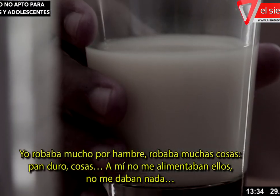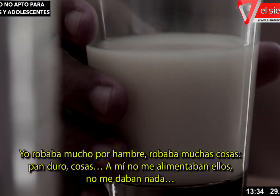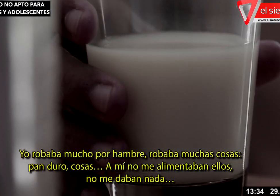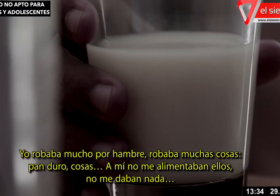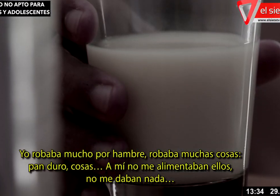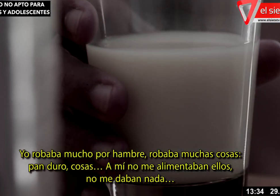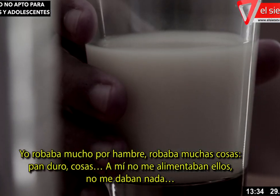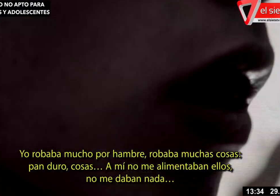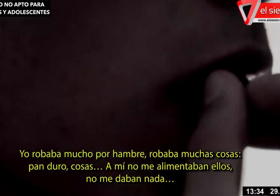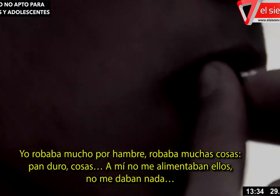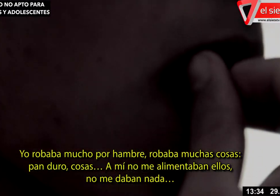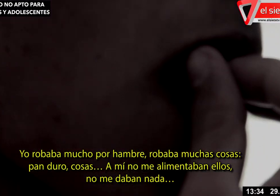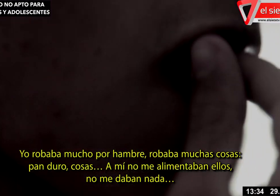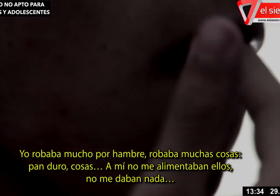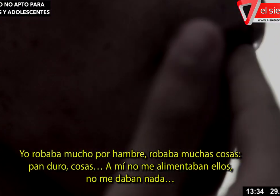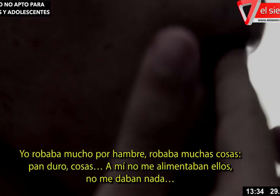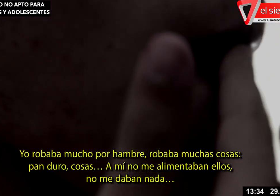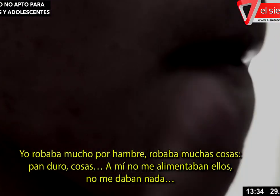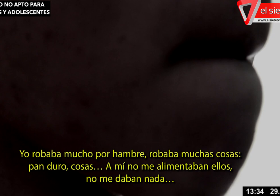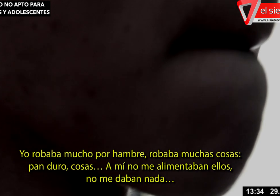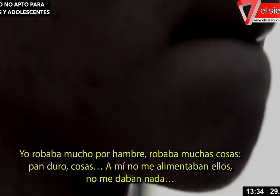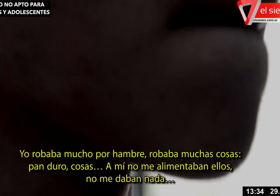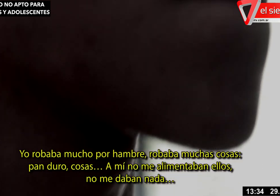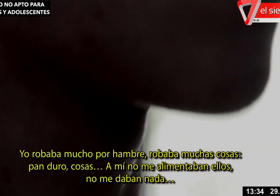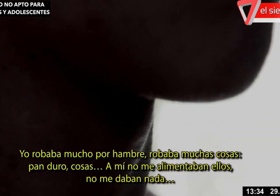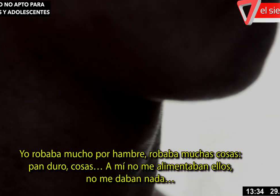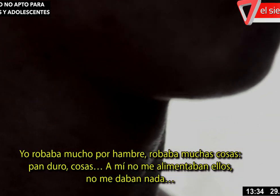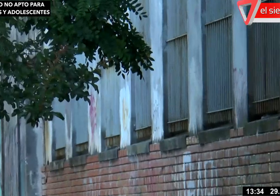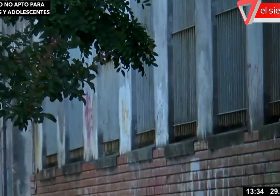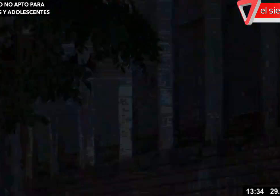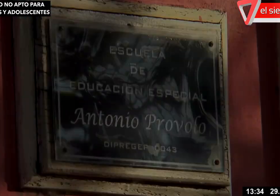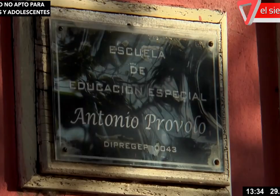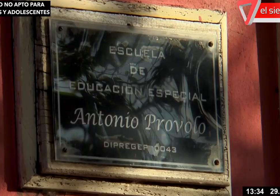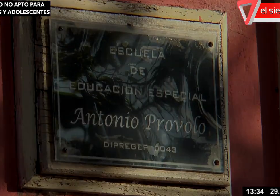cosas. Pan duro. A mí no me alimentaban ellos. A mí no me daban nada.